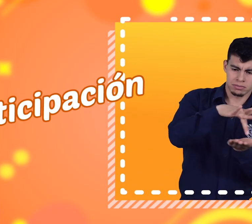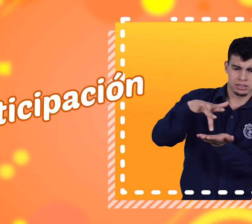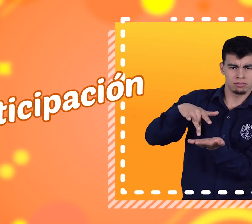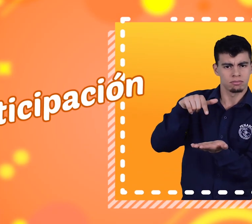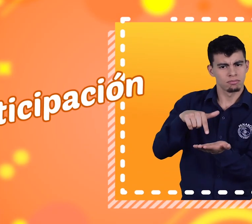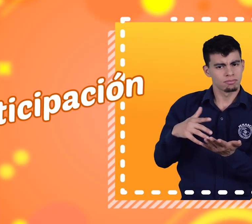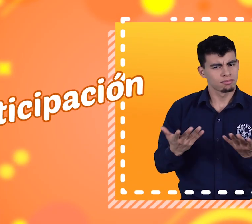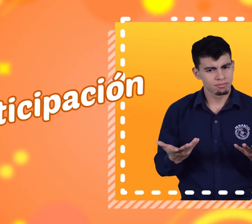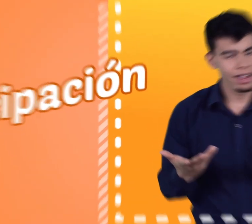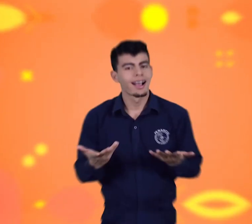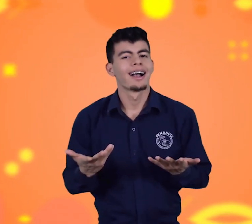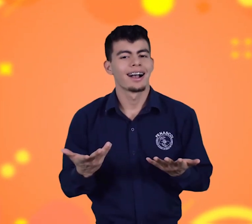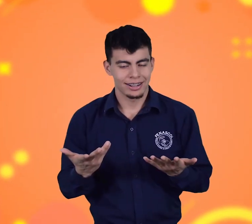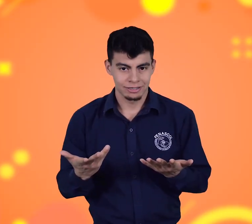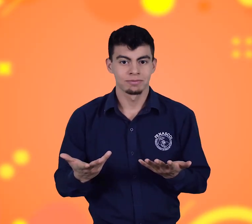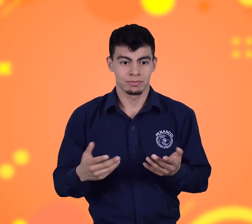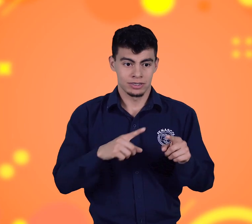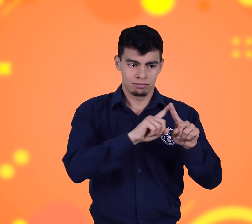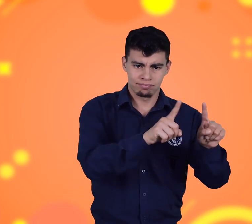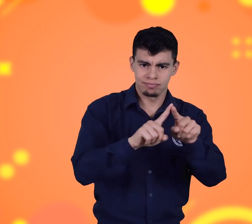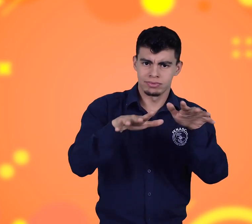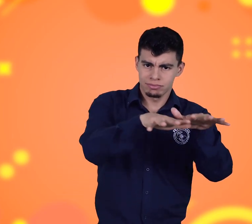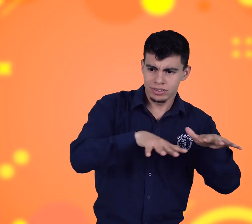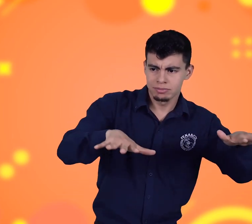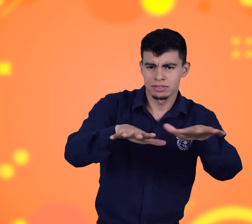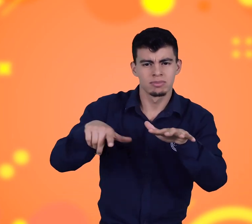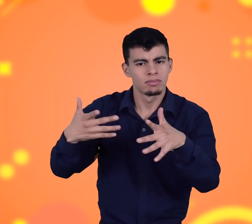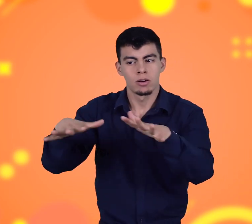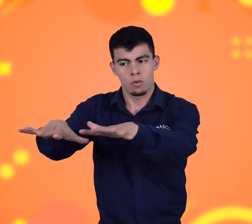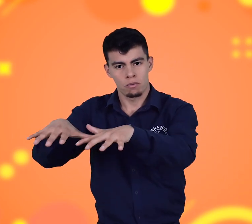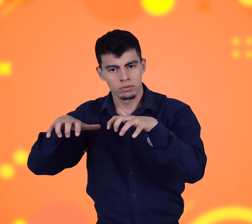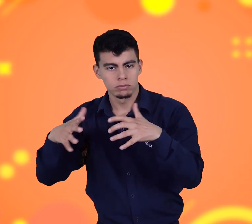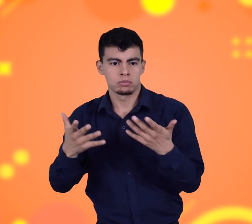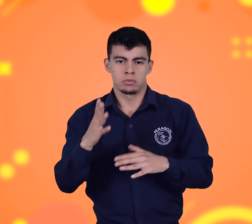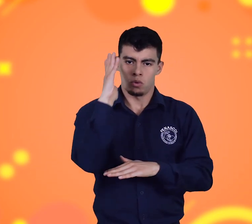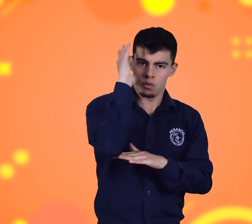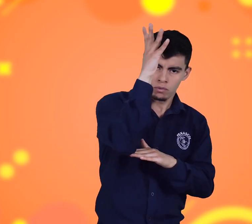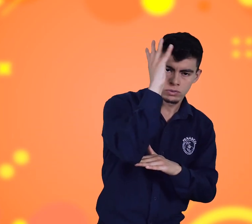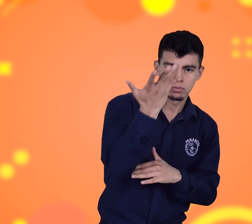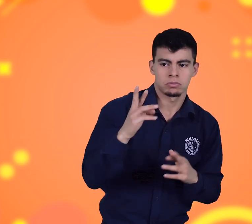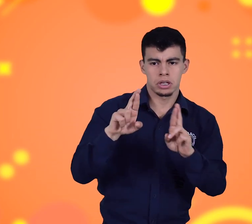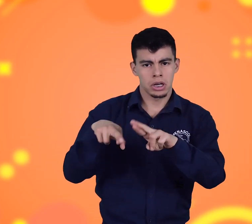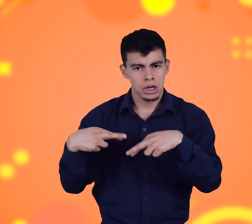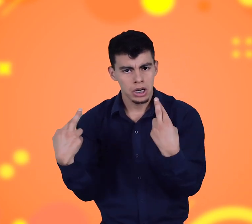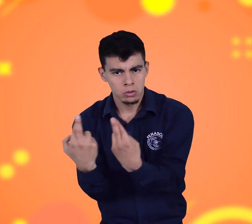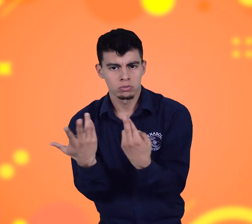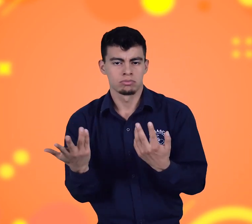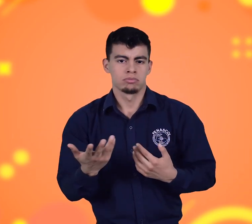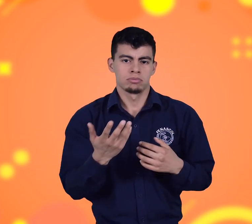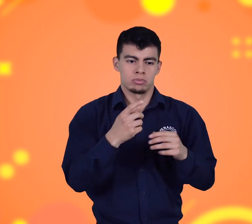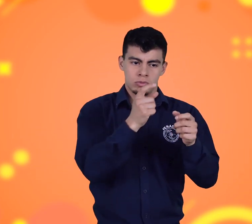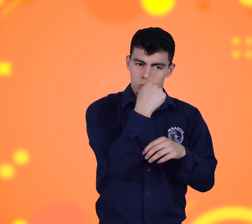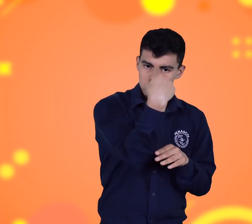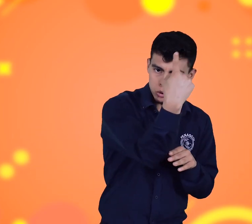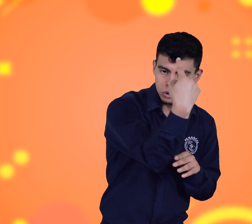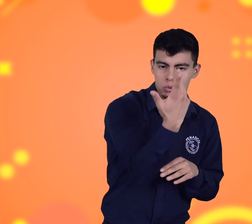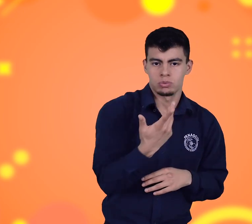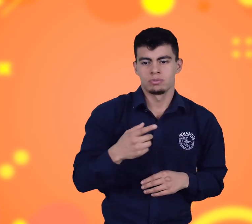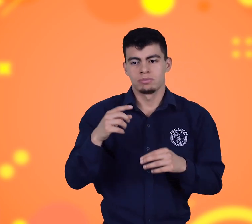Participación. En congresos, conferencias, reuniones, espacios políticos como el Congreso de la República, entre